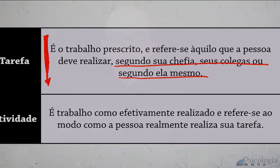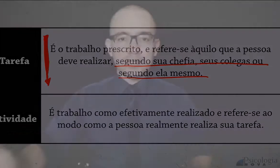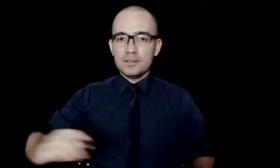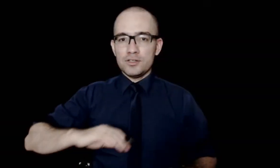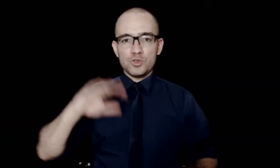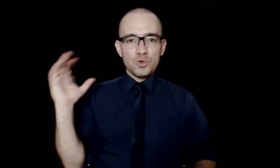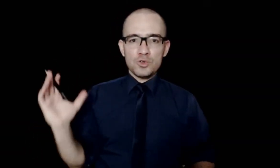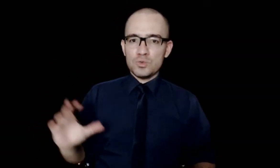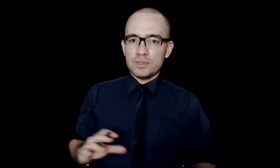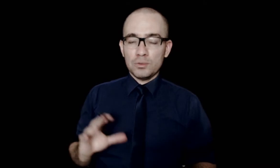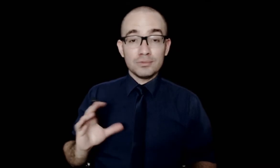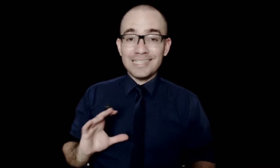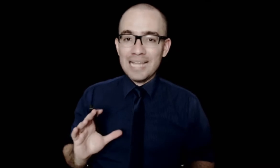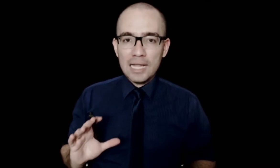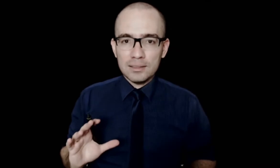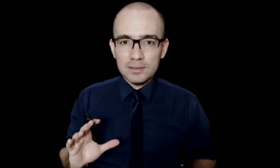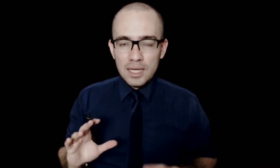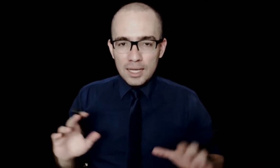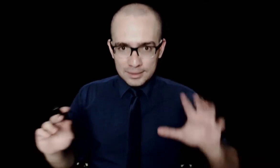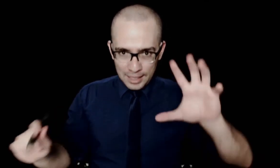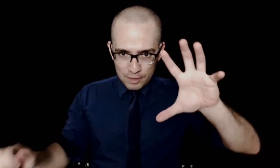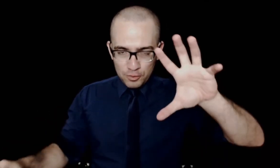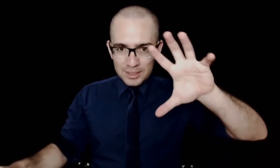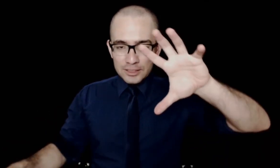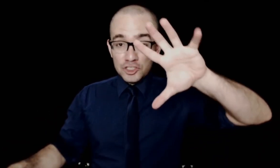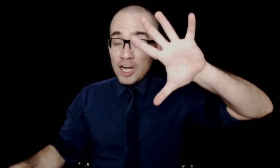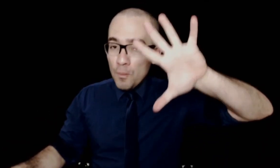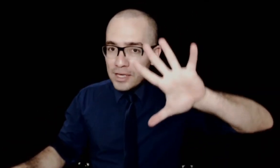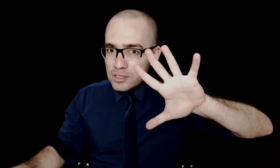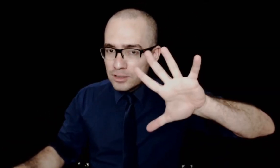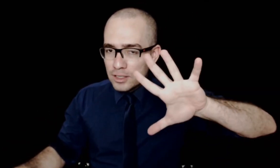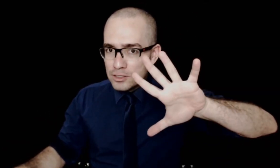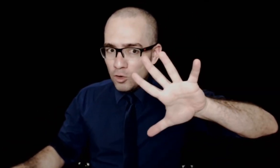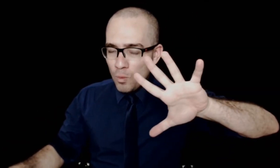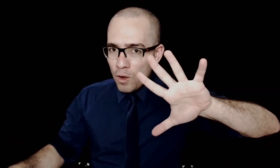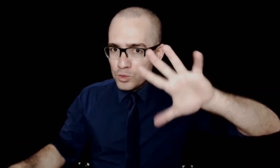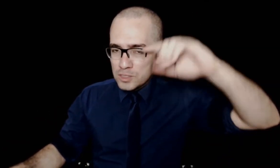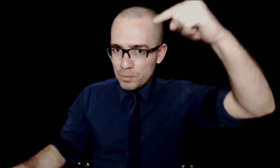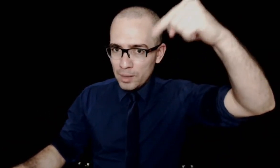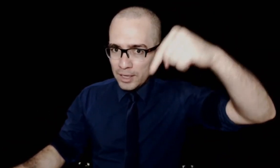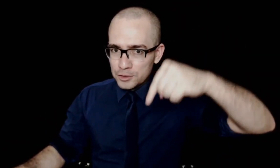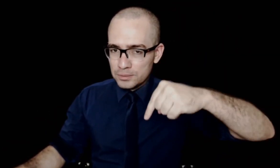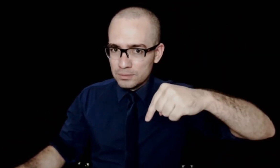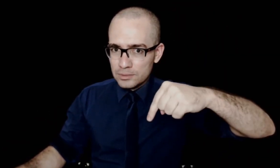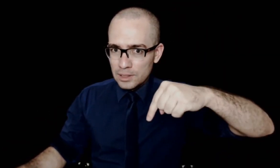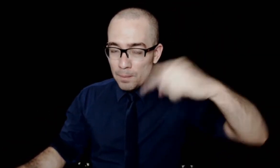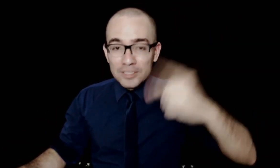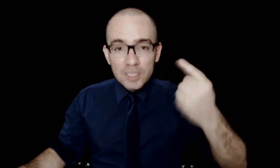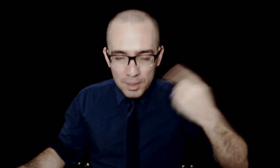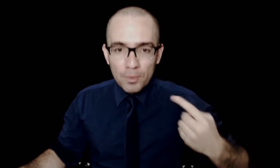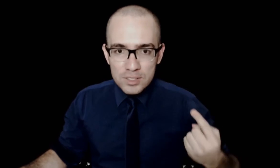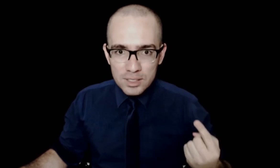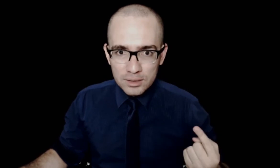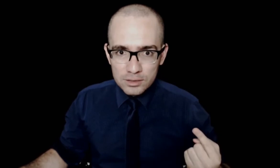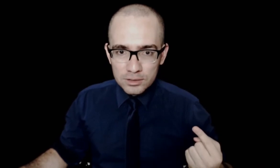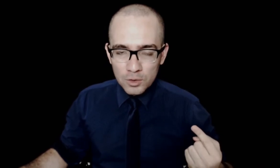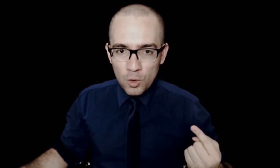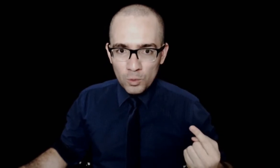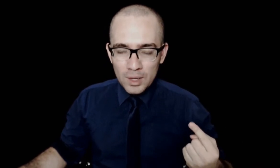Não tem de juros, não tem nada. Tarefa geralmente é entendida como algo de cima para baixo. Mas também pode ser entendida como